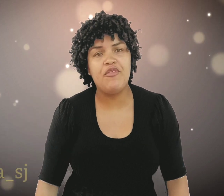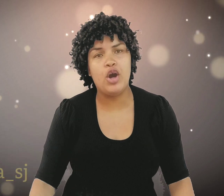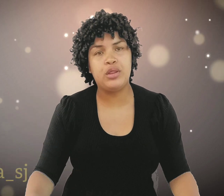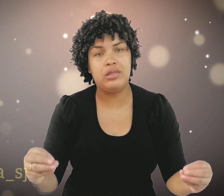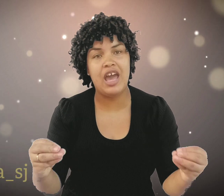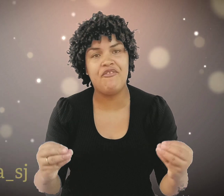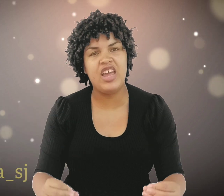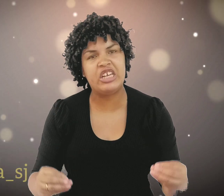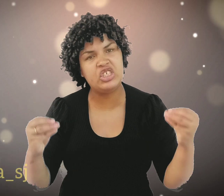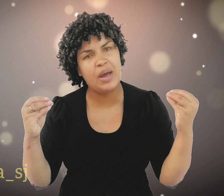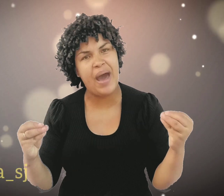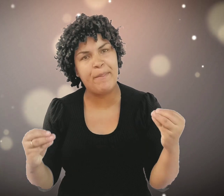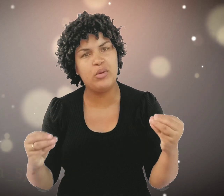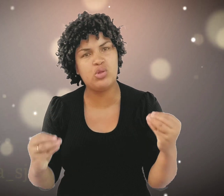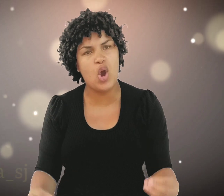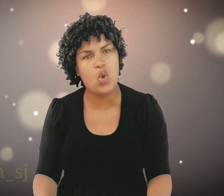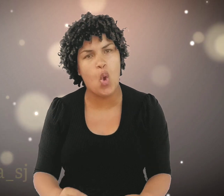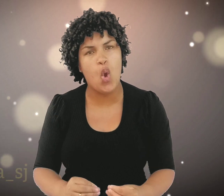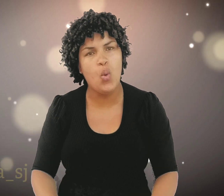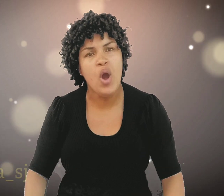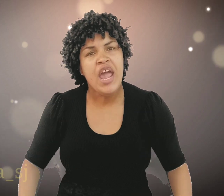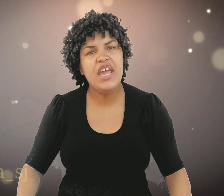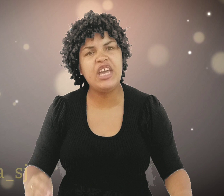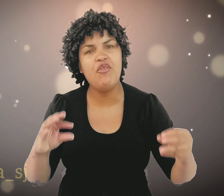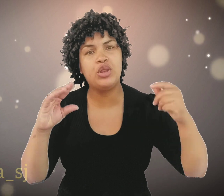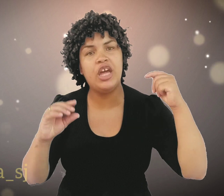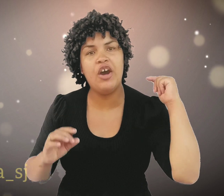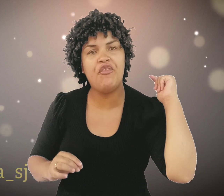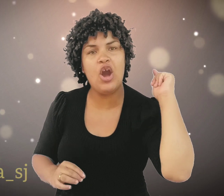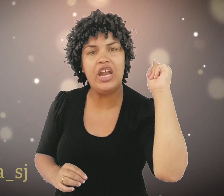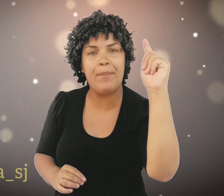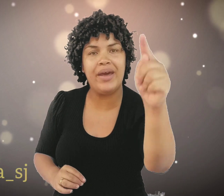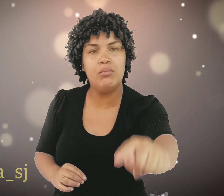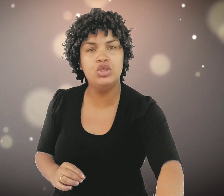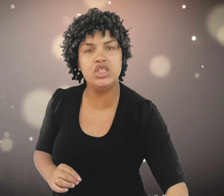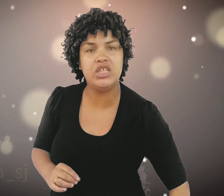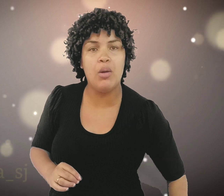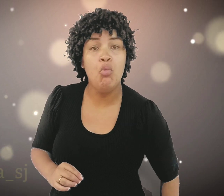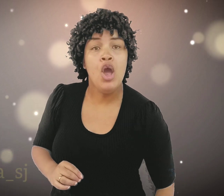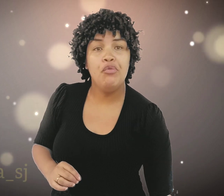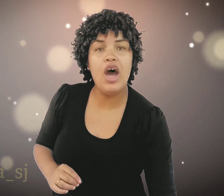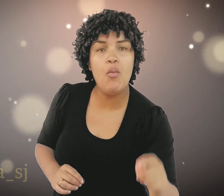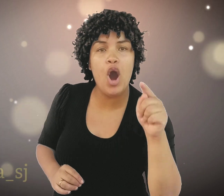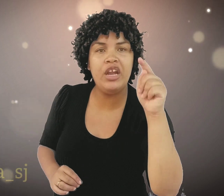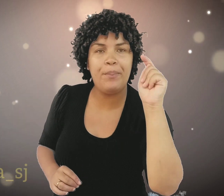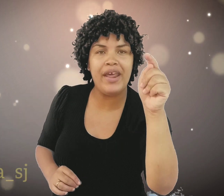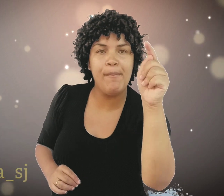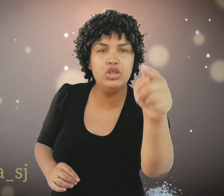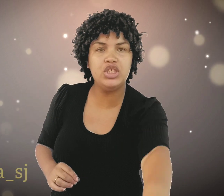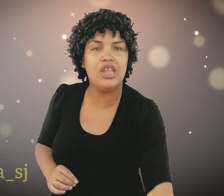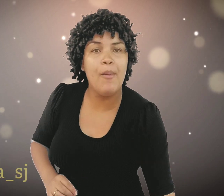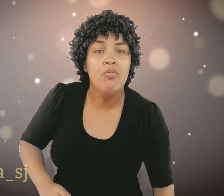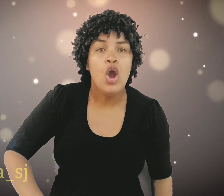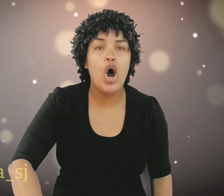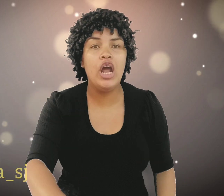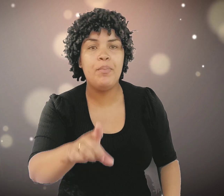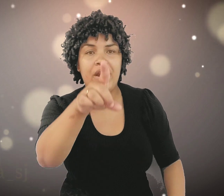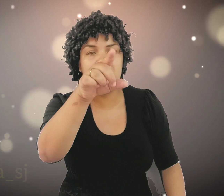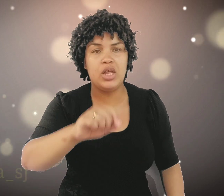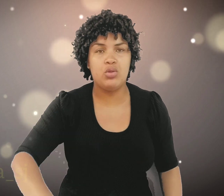você. Venha chamar. Por socorro. E que você. Não venha olhar. Para a multidão. Não olhe para a multidão. Olhe para Jesus.